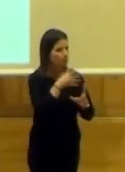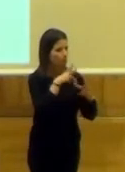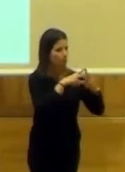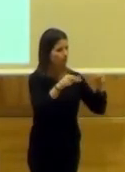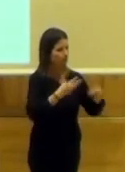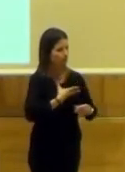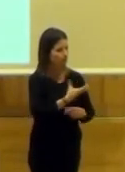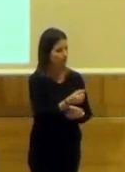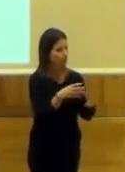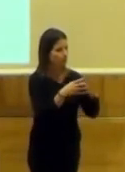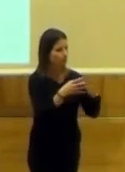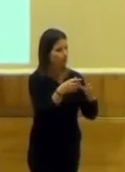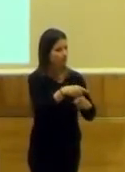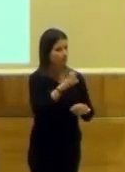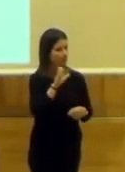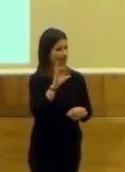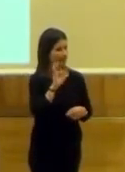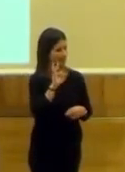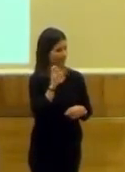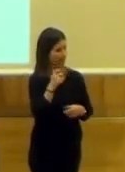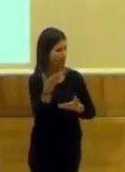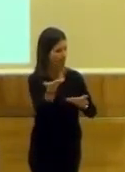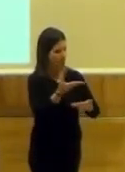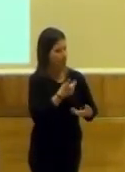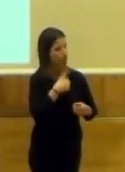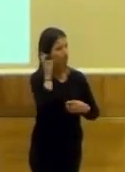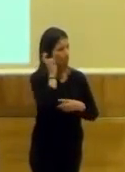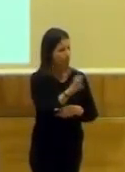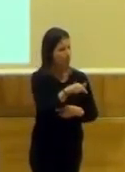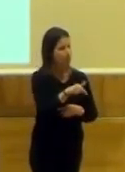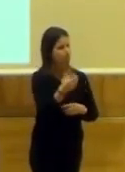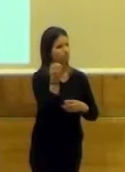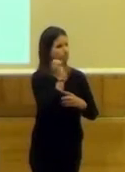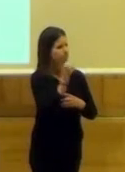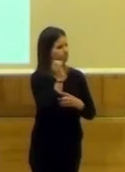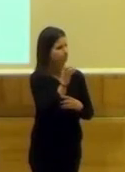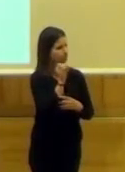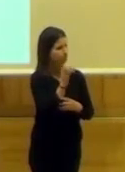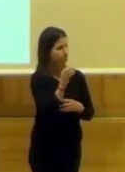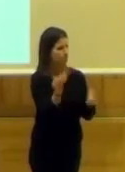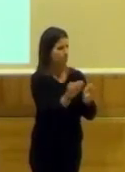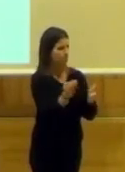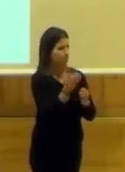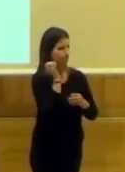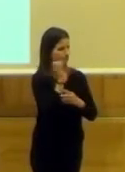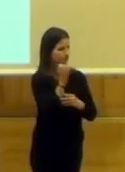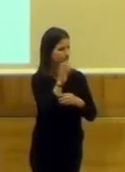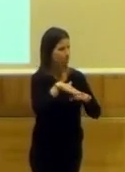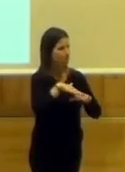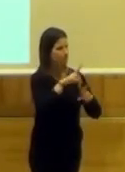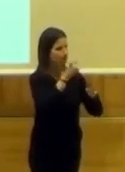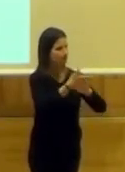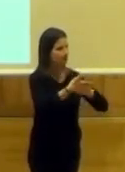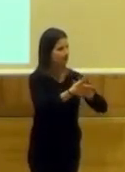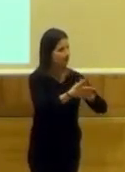ayuntamiento. Esteban me invitó a que estuviera presente en esta serie de intervenciones, de mis nuevas intervenciones, para hablar,